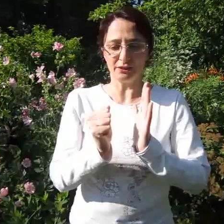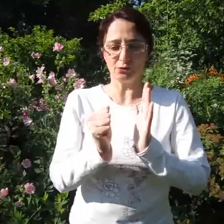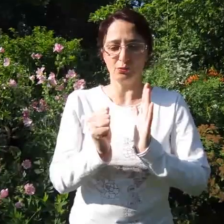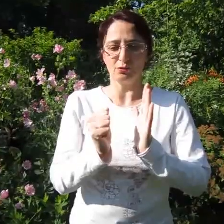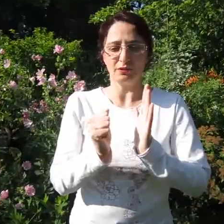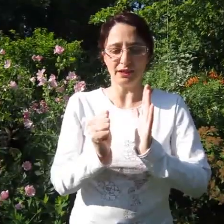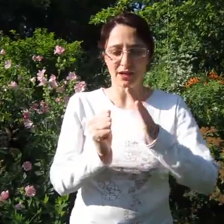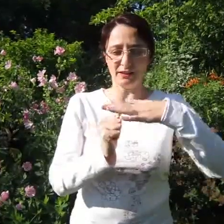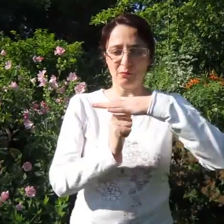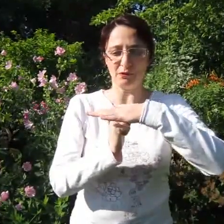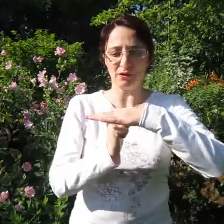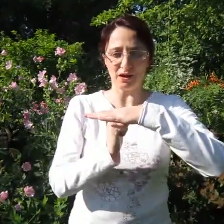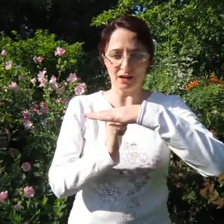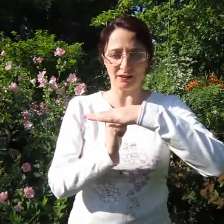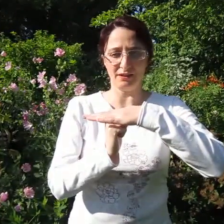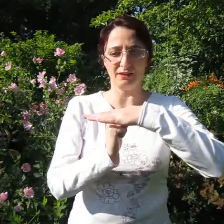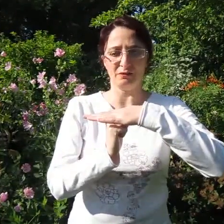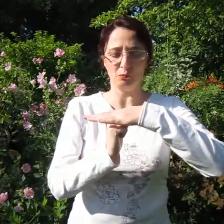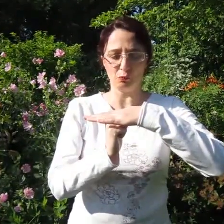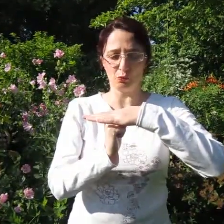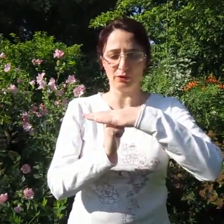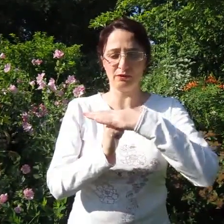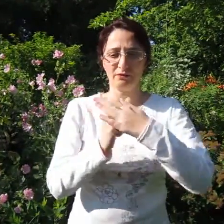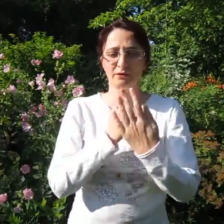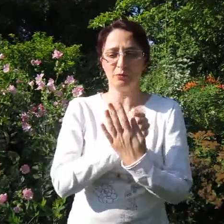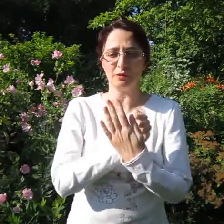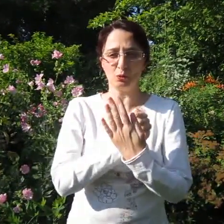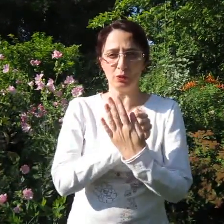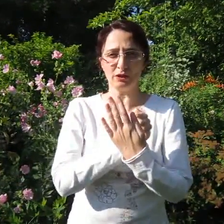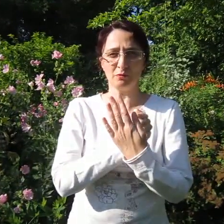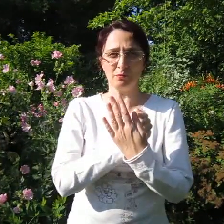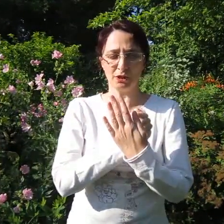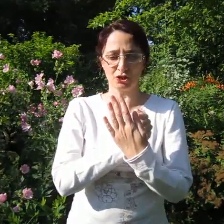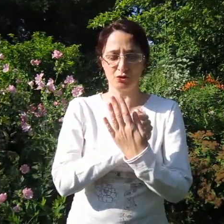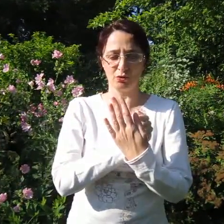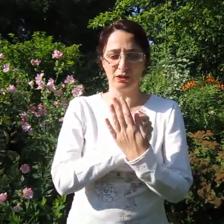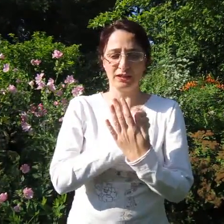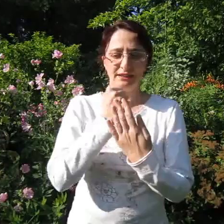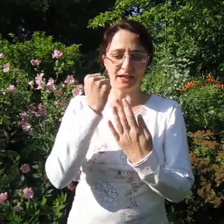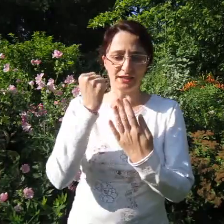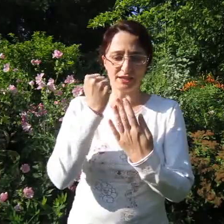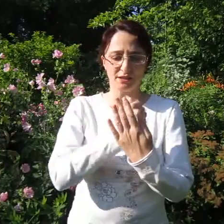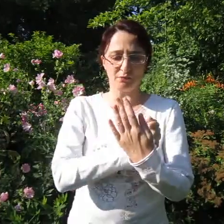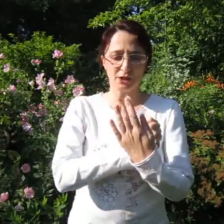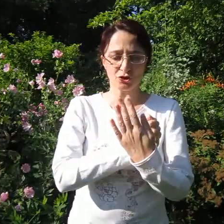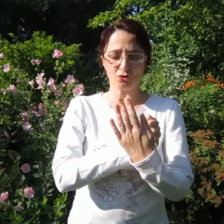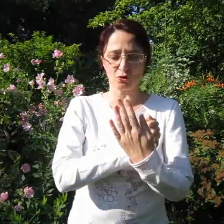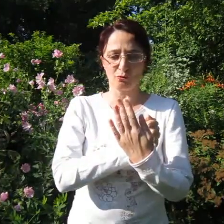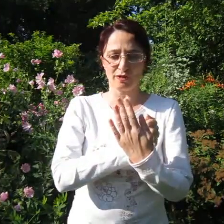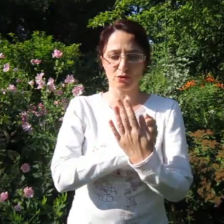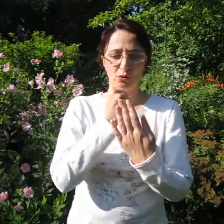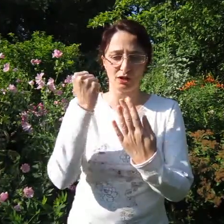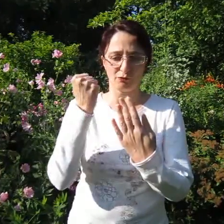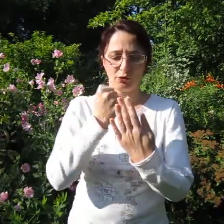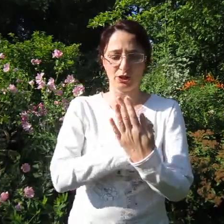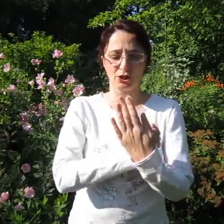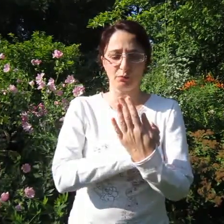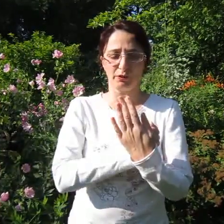to рядом, under, под, between, между. Старайтесь между, чтобы у вас рука в кулачке была